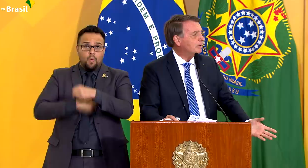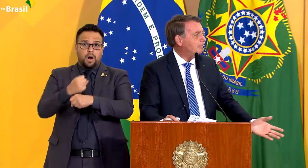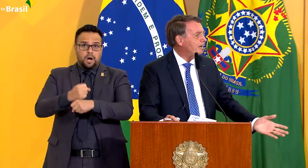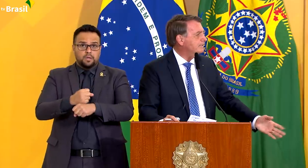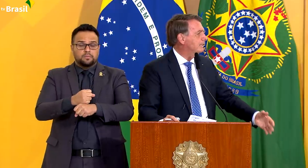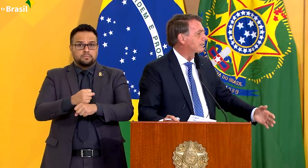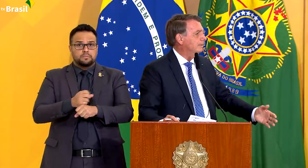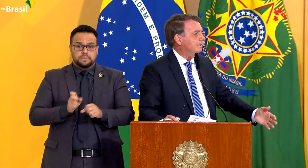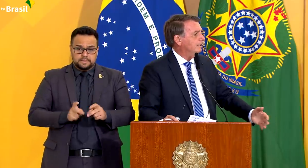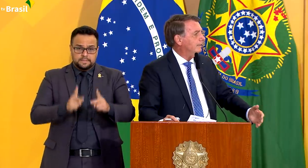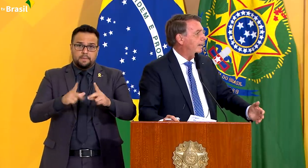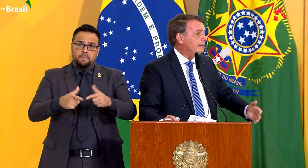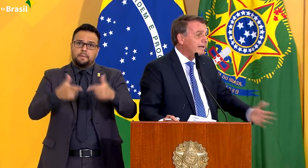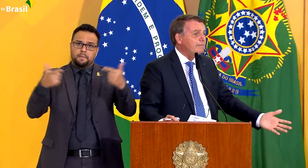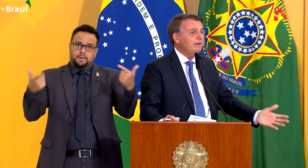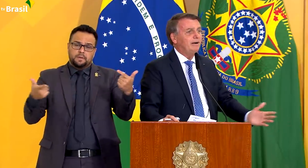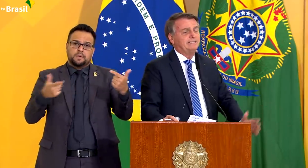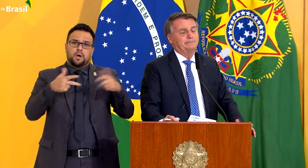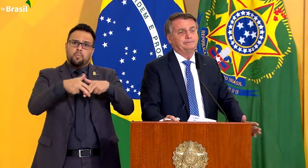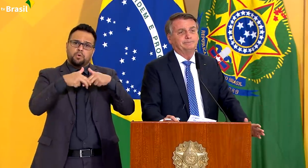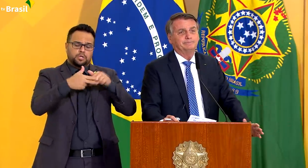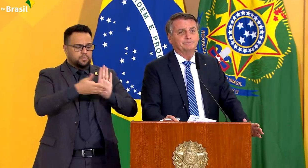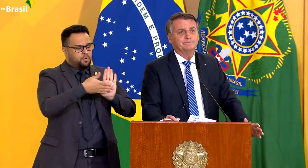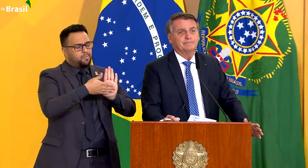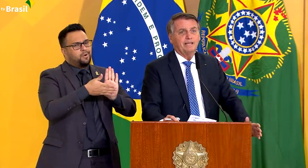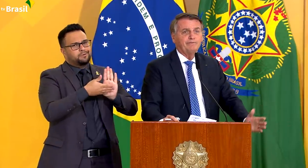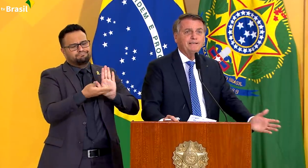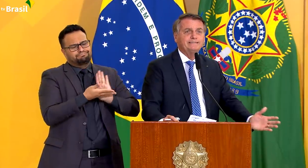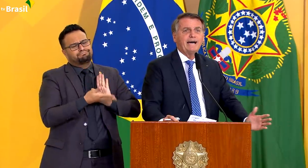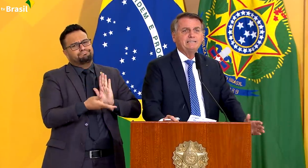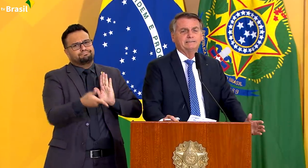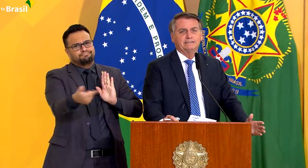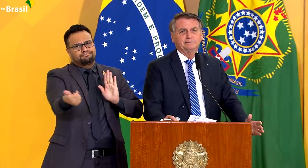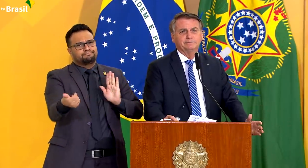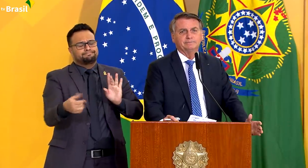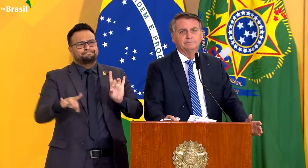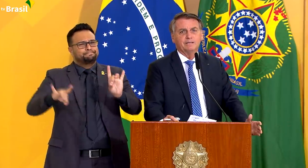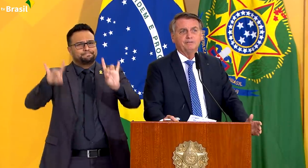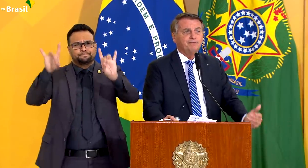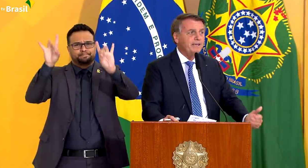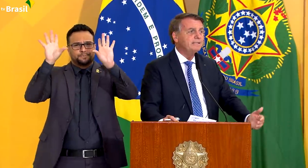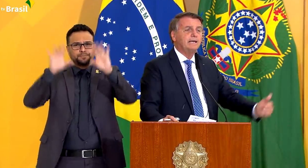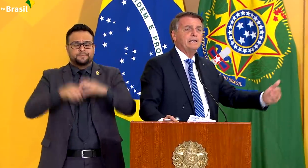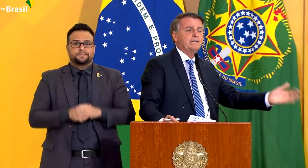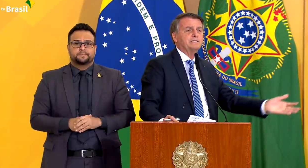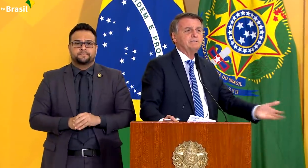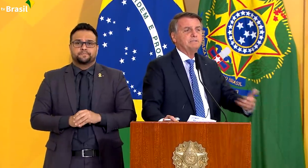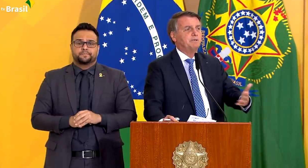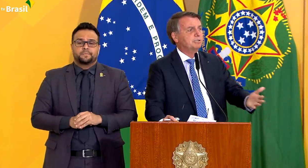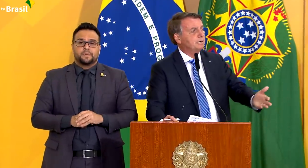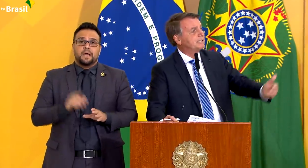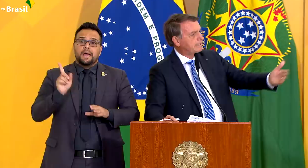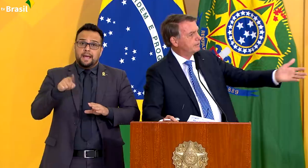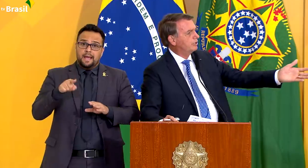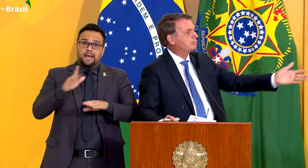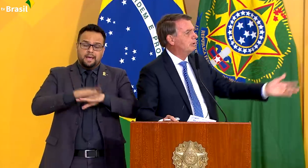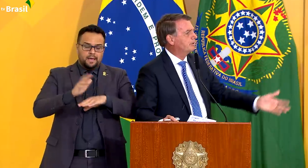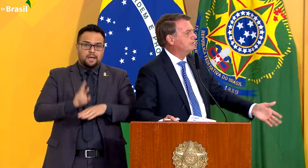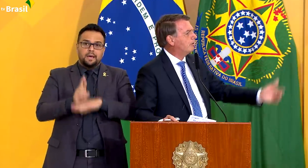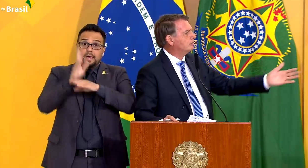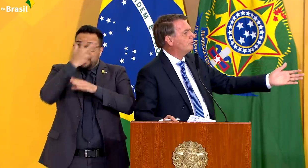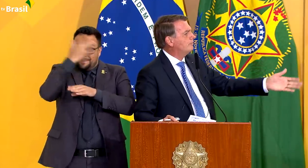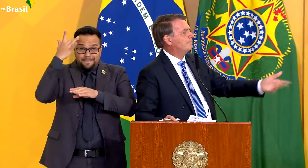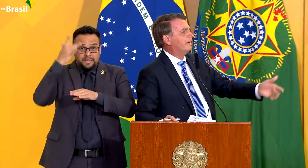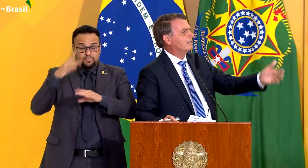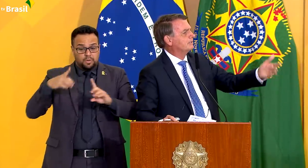Então, essa proposta é maravilhosa, é fantástica. Vem da iniciativa de pessoas, servidores